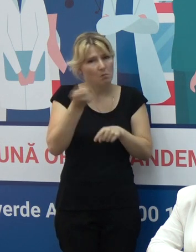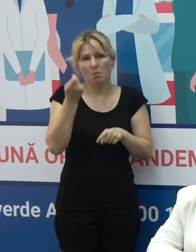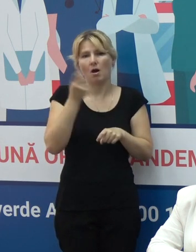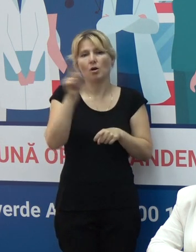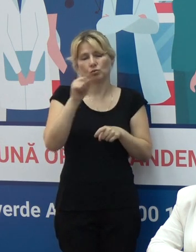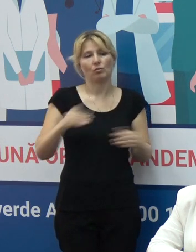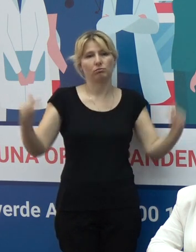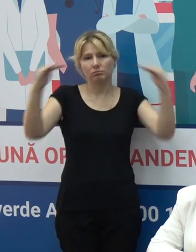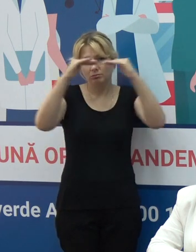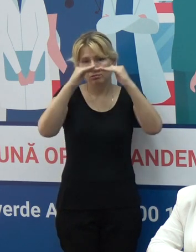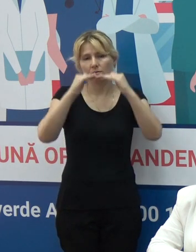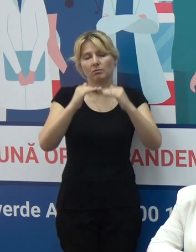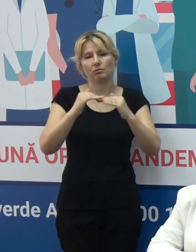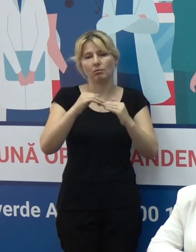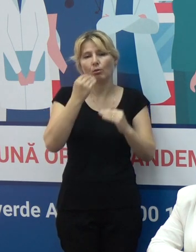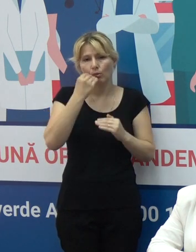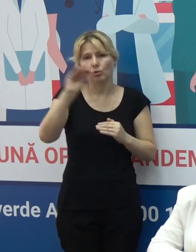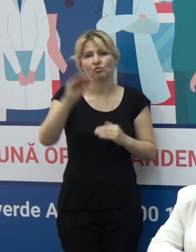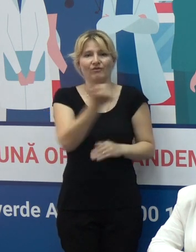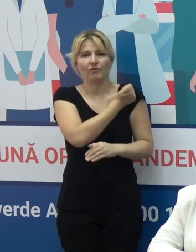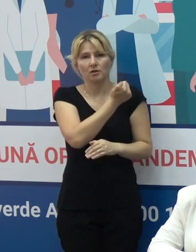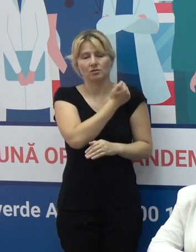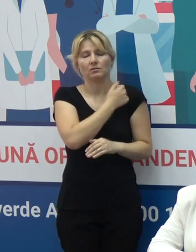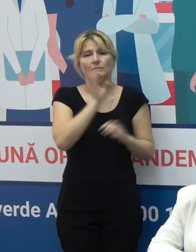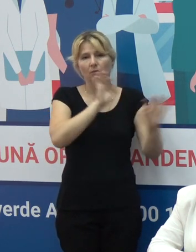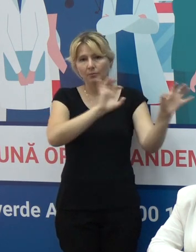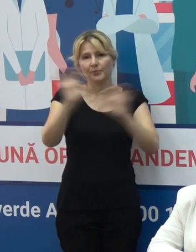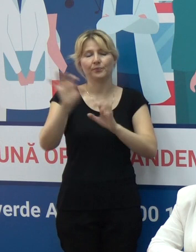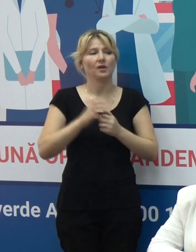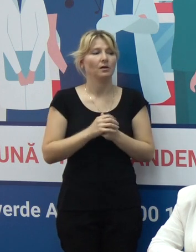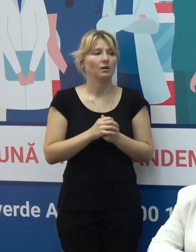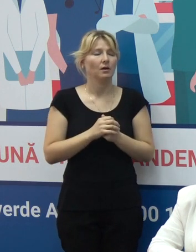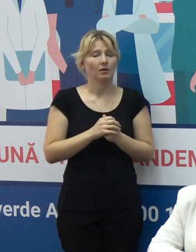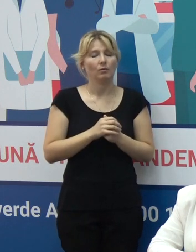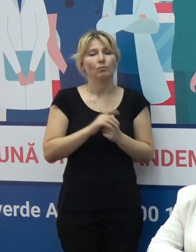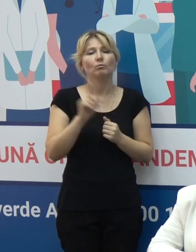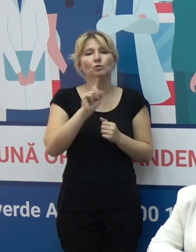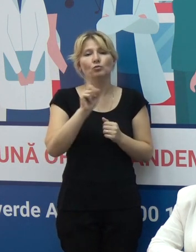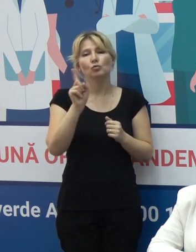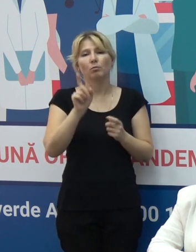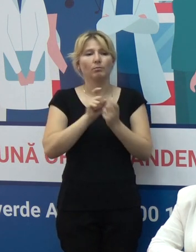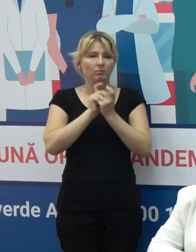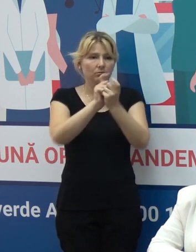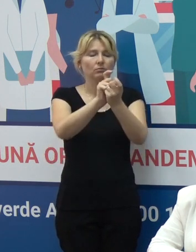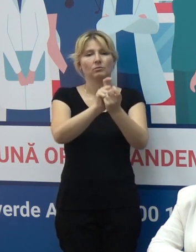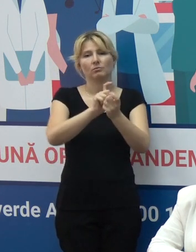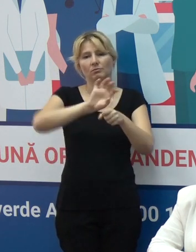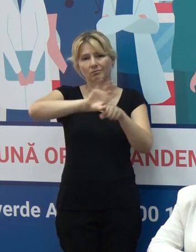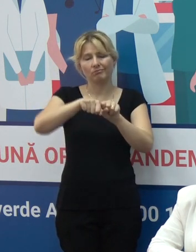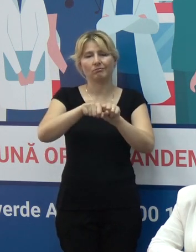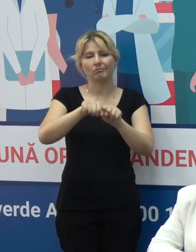folosim metoda de vaccinare ca și metoda de prevenire a infecției COVID.